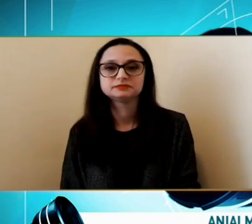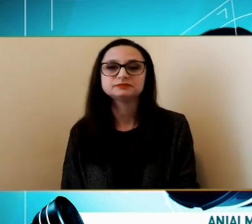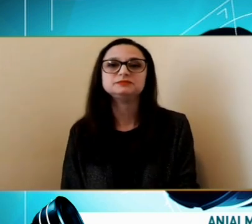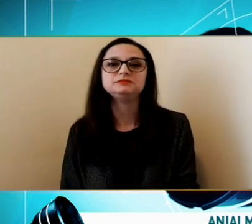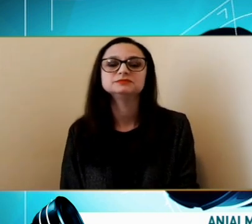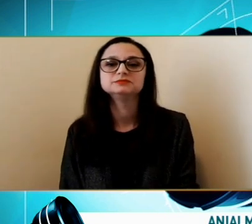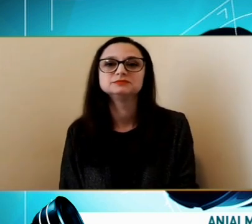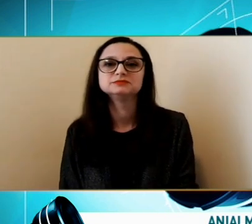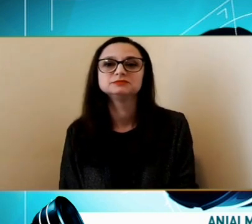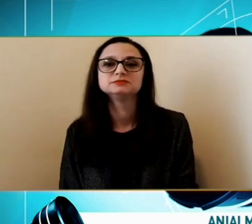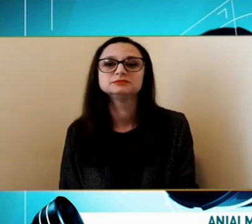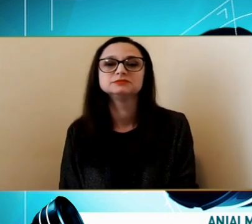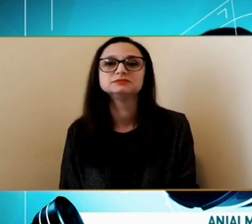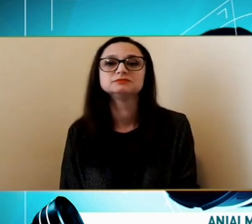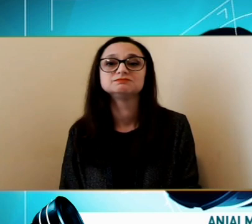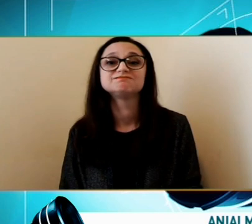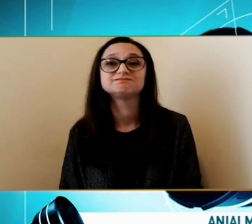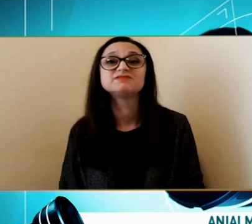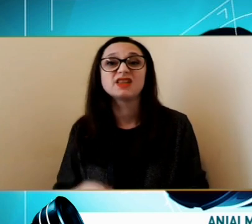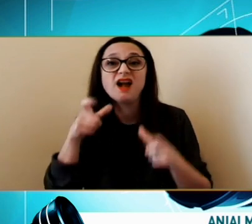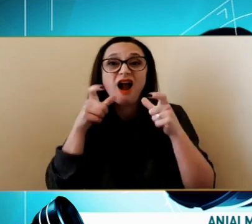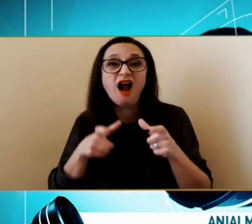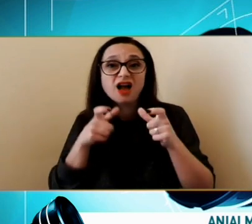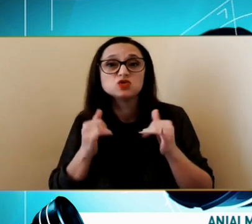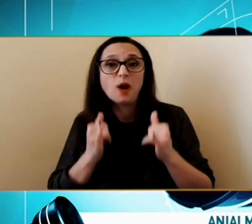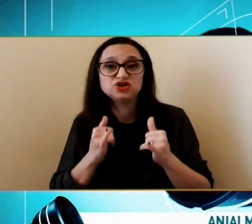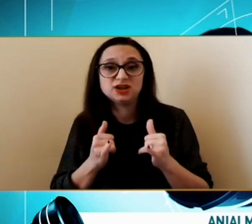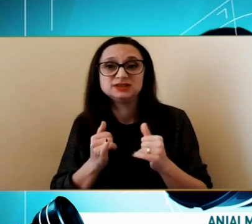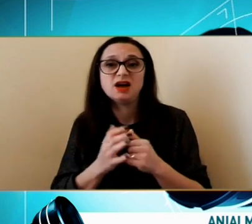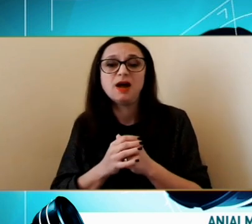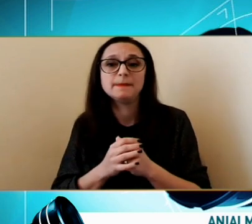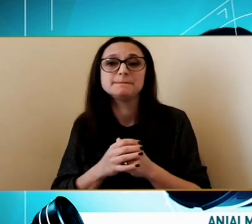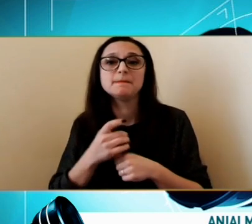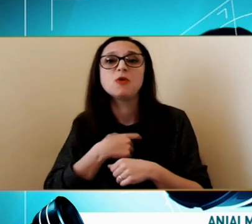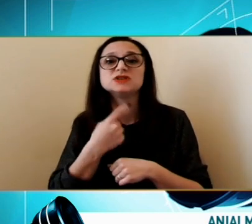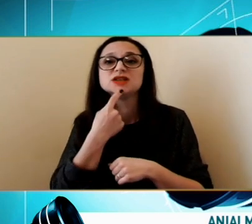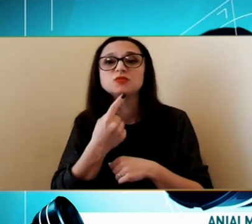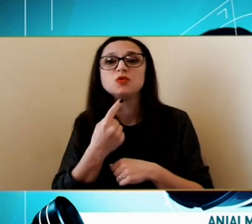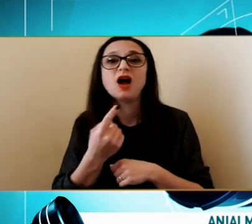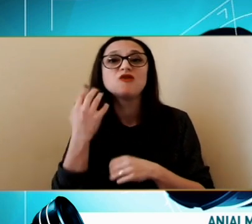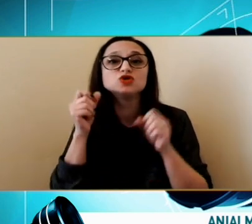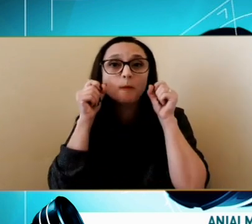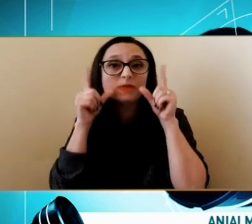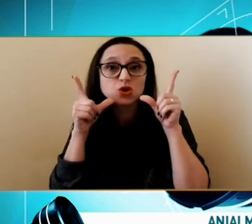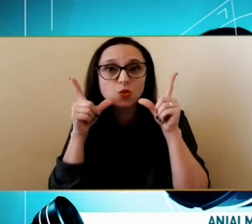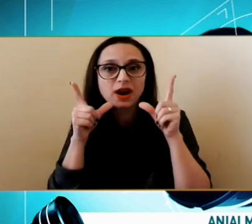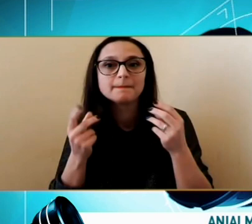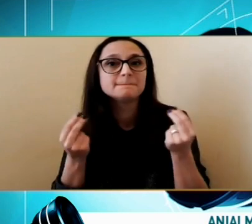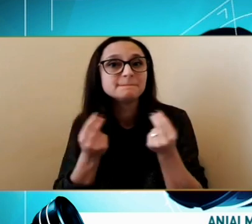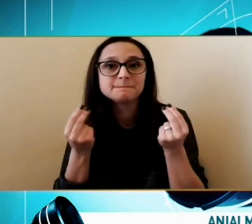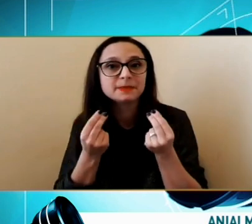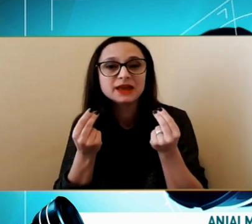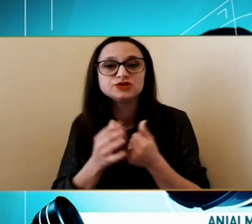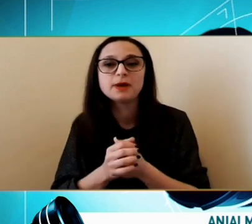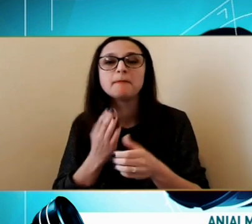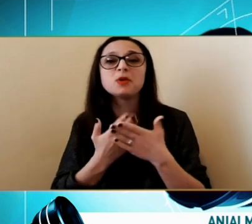În cazul acesta A fost Pot să zic Ca o miune Pentru că A venit